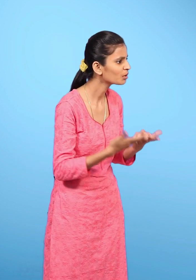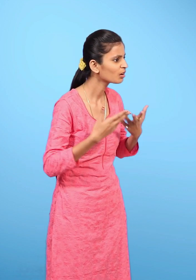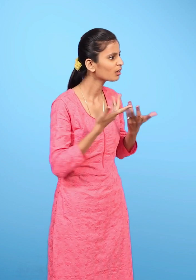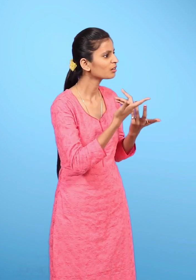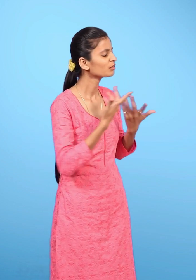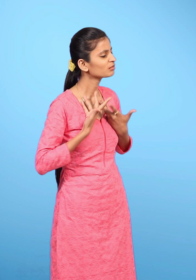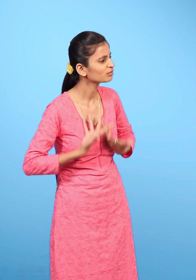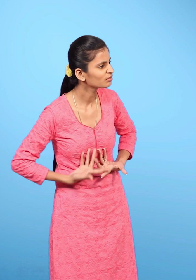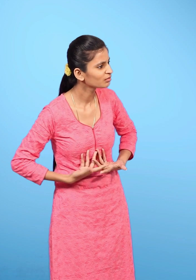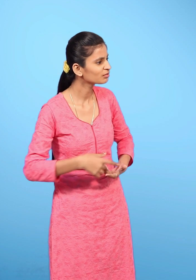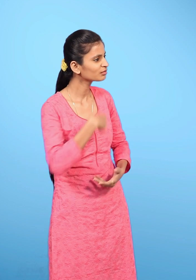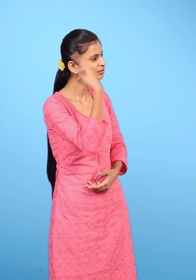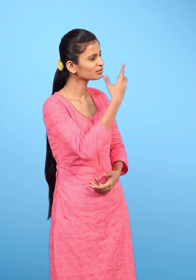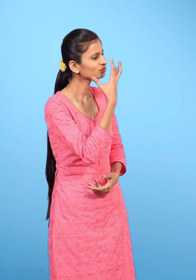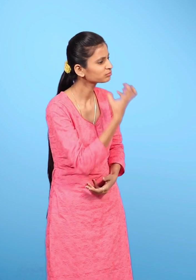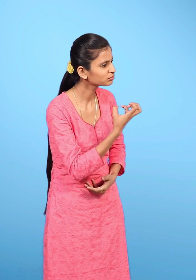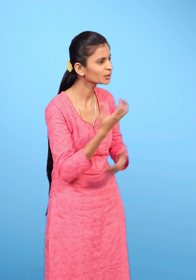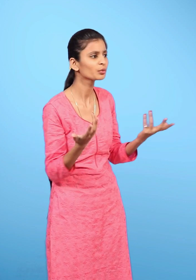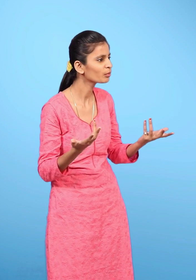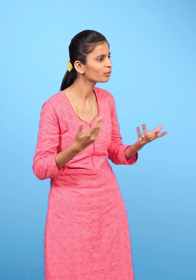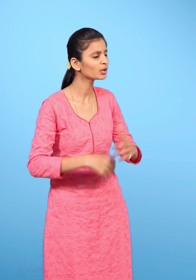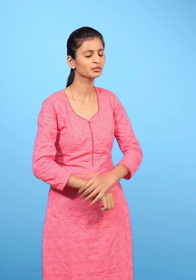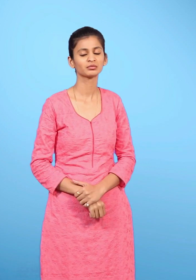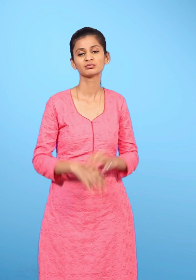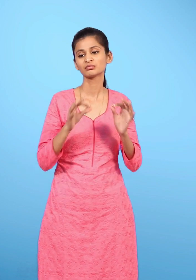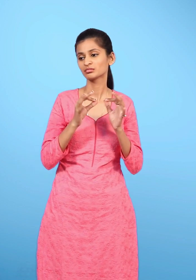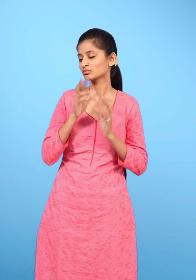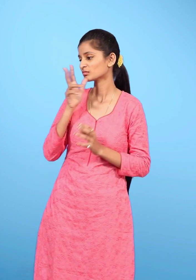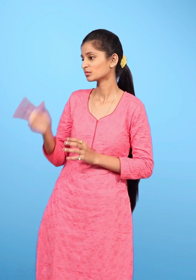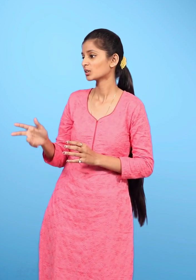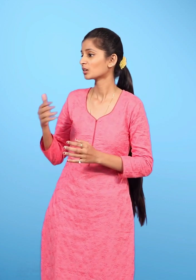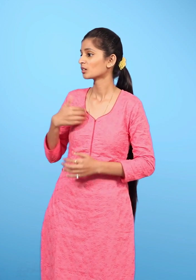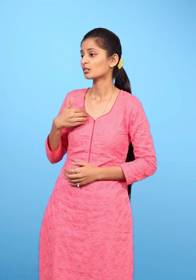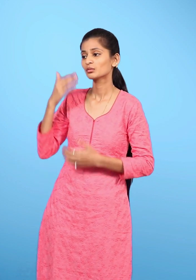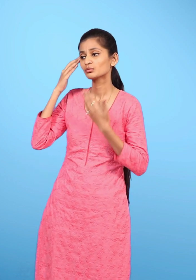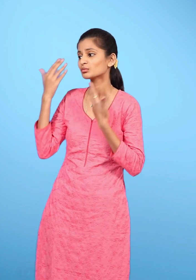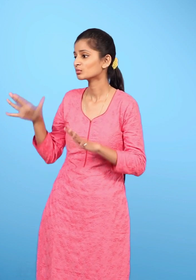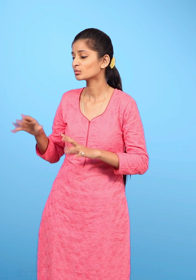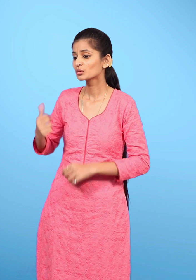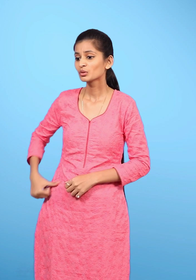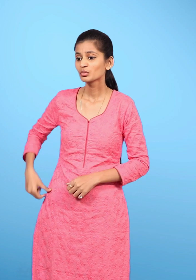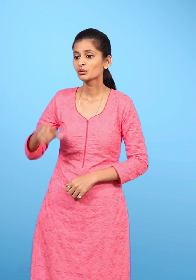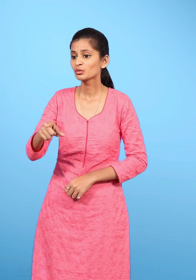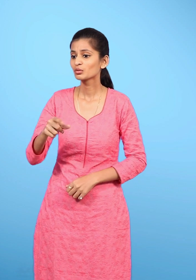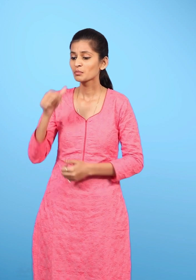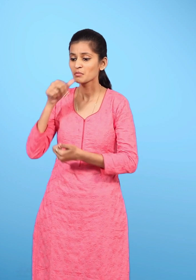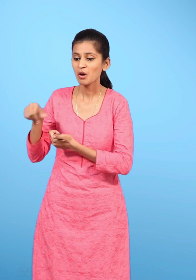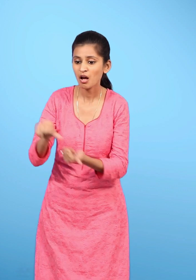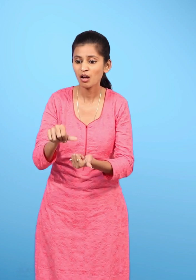तुम बहुत सुस्त लग रहे हो बिल्लू बोला, मुझे नहीं पता टॉयलेट कैसे इस्तेमाल